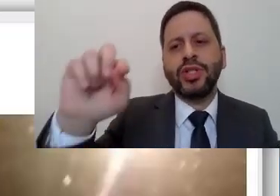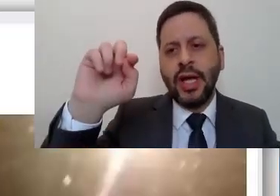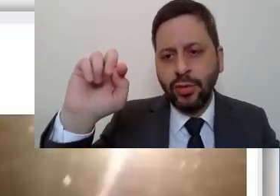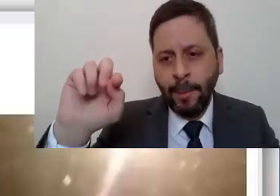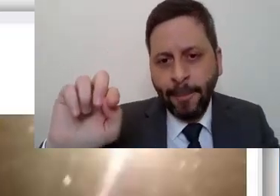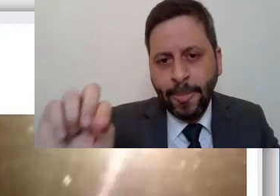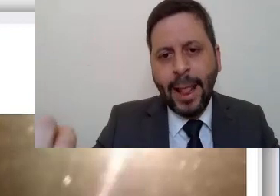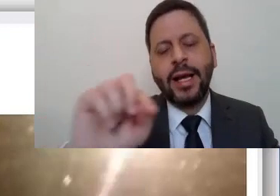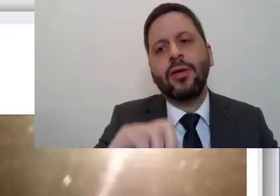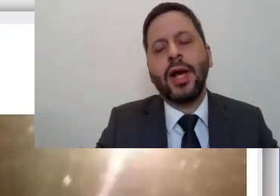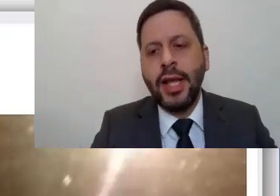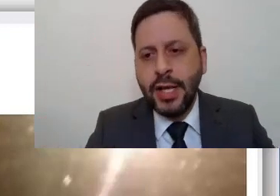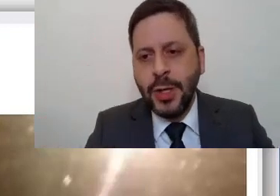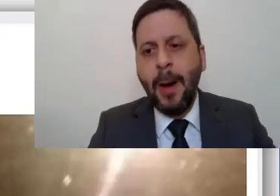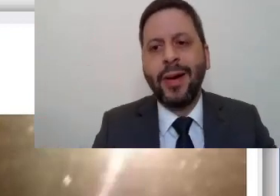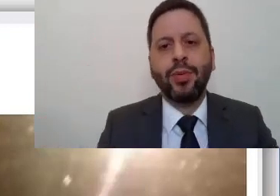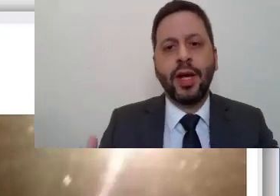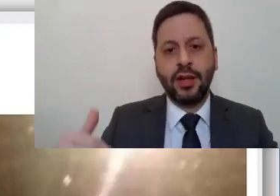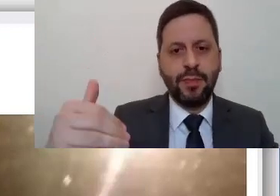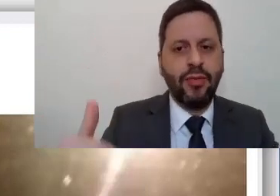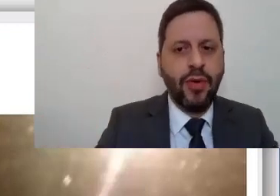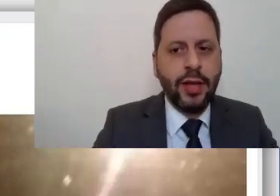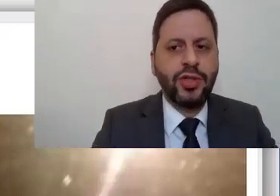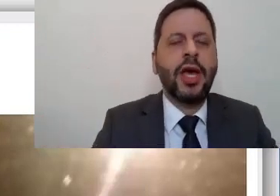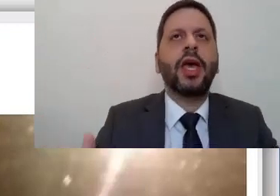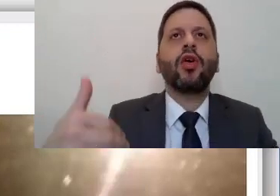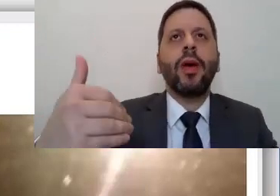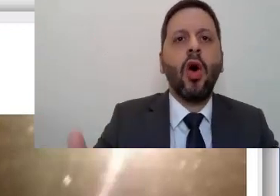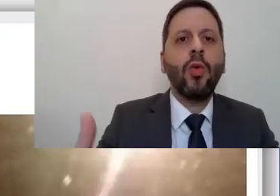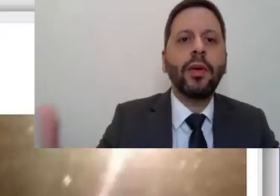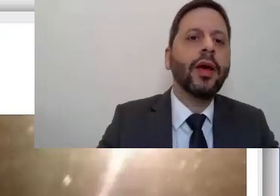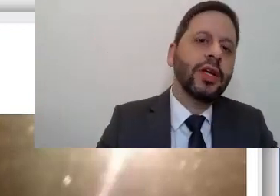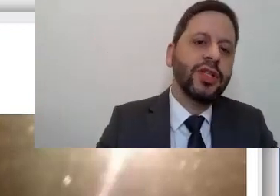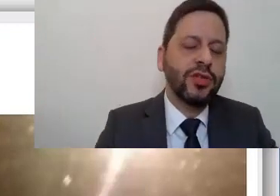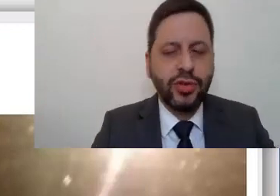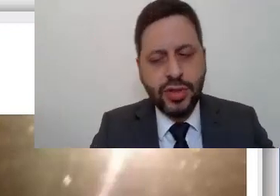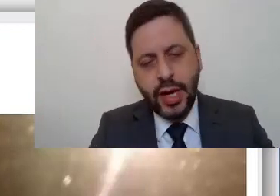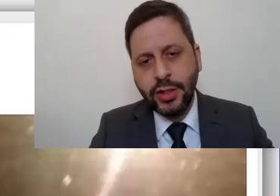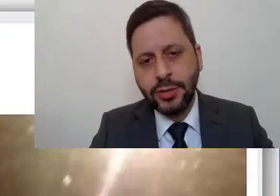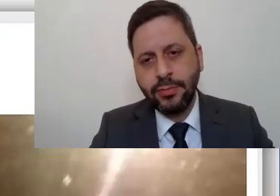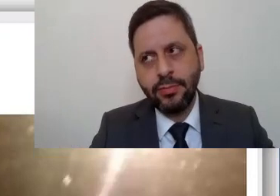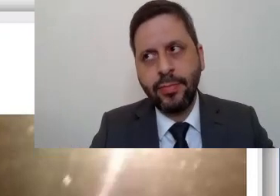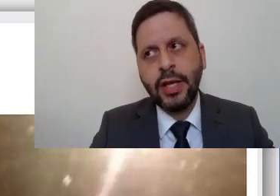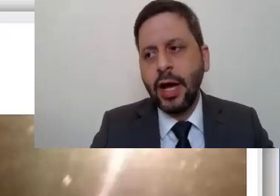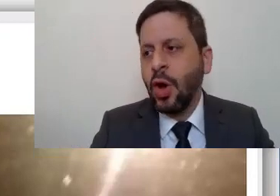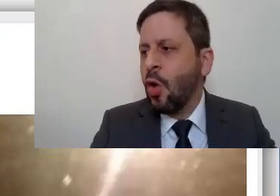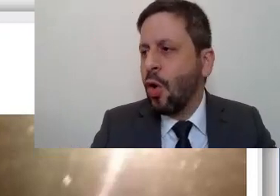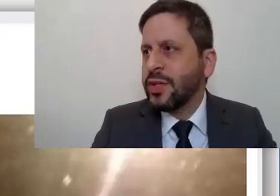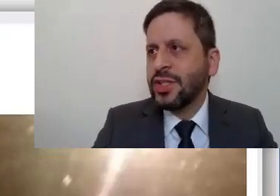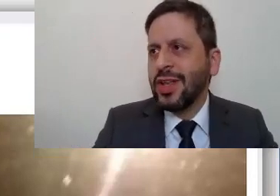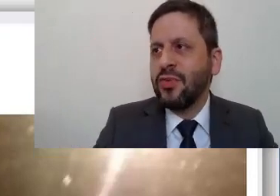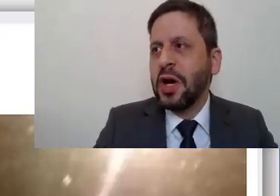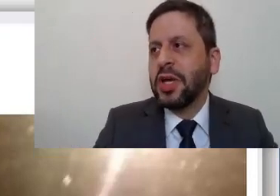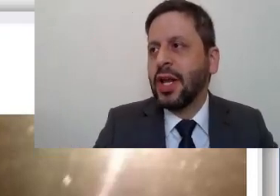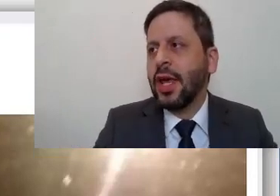estava sendo postado naquela localidade para poder antecipar fatos e ter um melhor cumprimento das decisões judiciais. Claro,